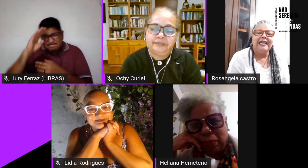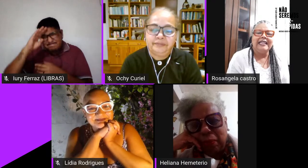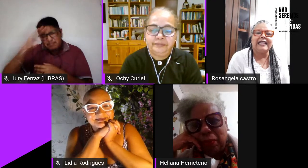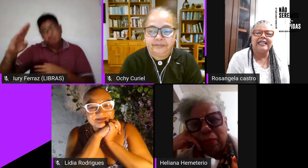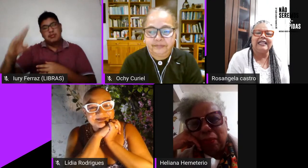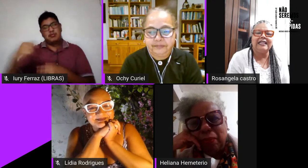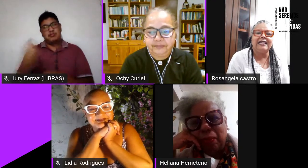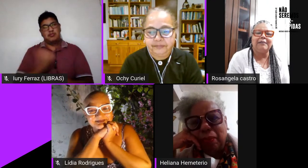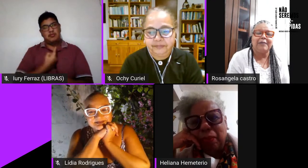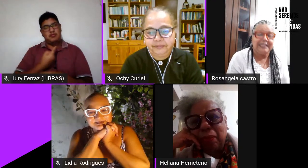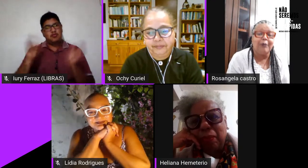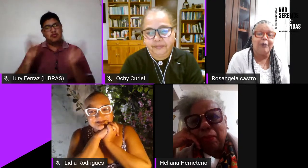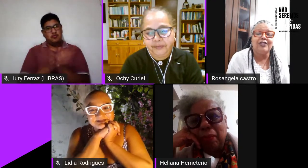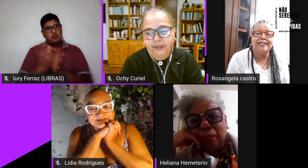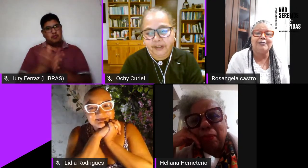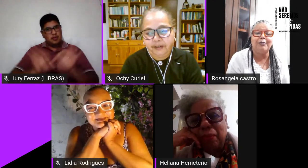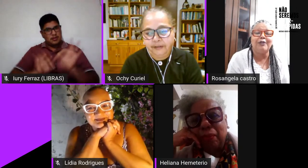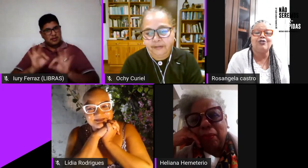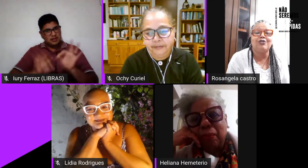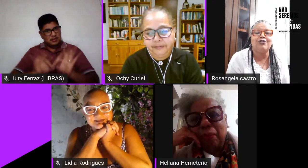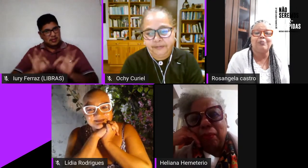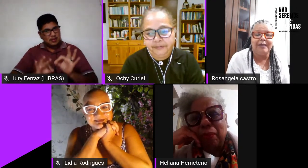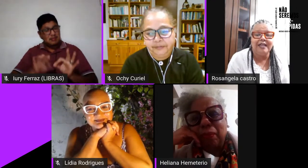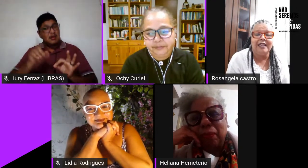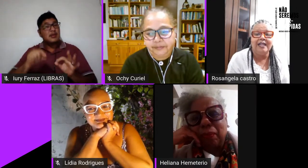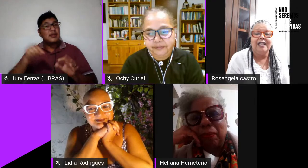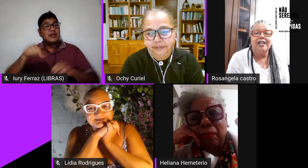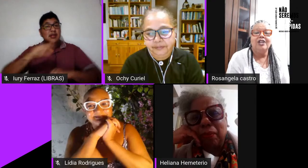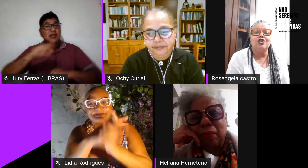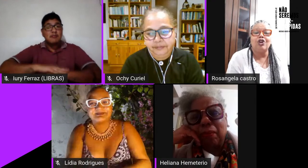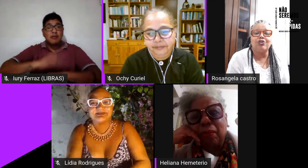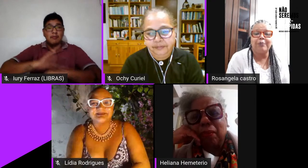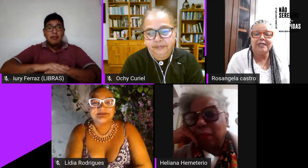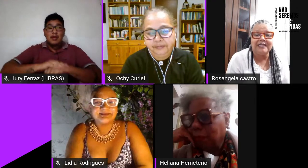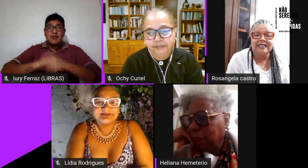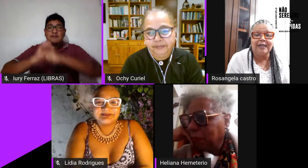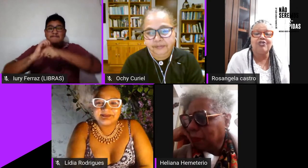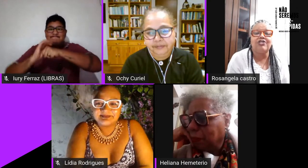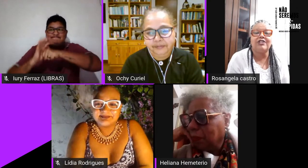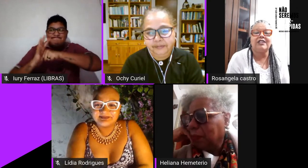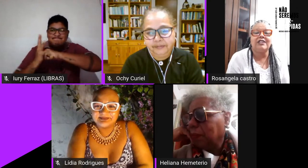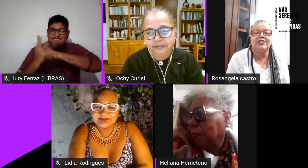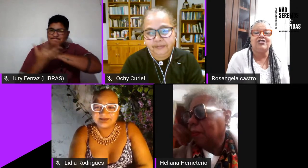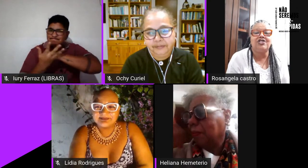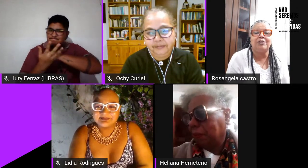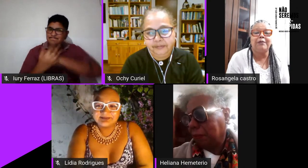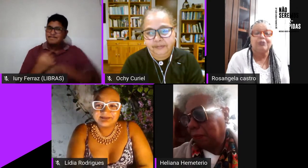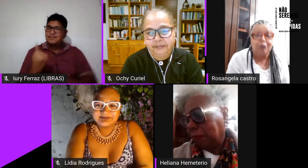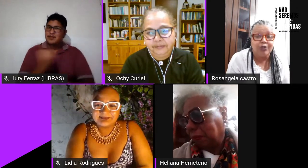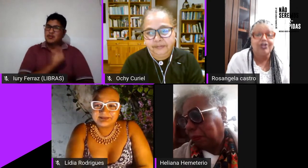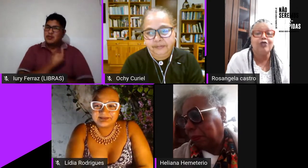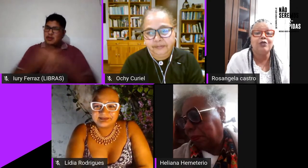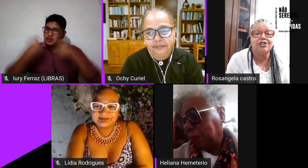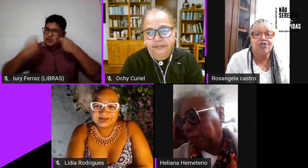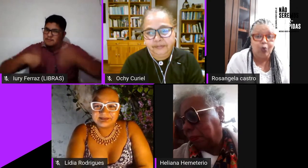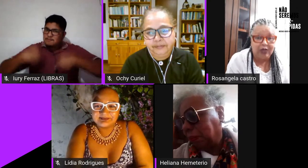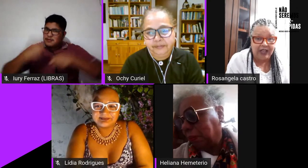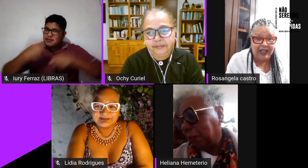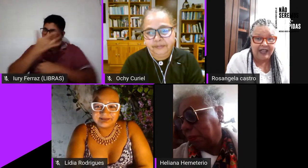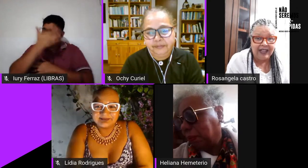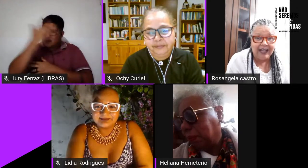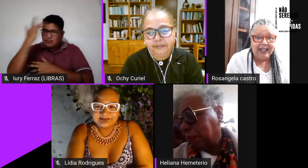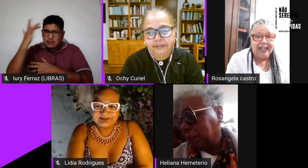né que principalmente nesse momento de pandemia nós precisamos de pessoas que nos